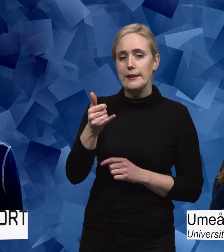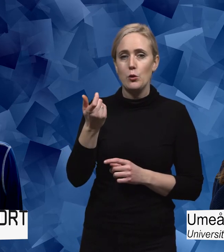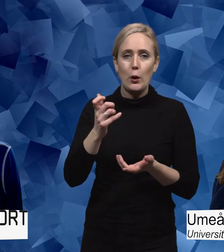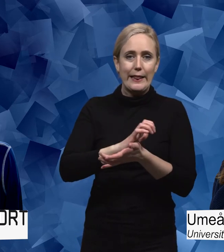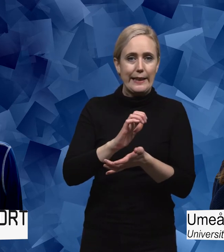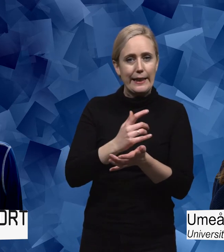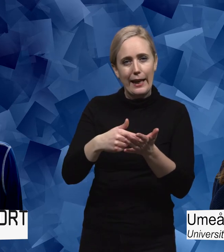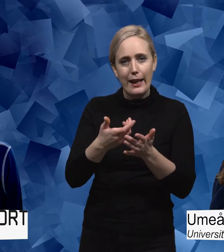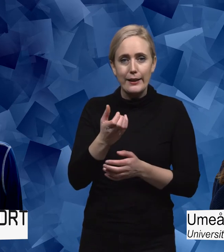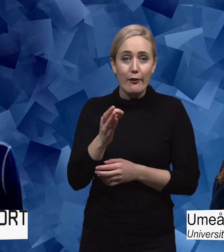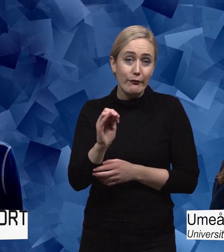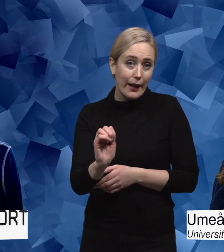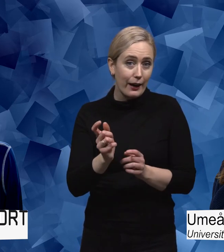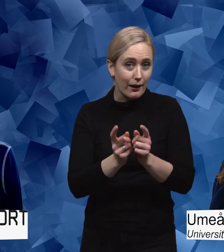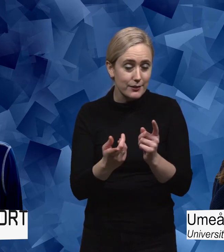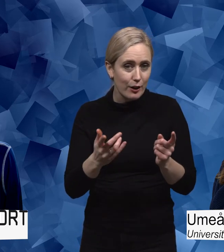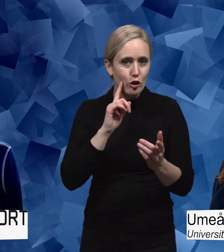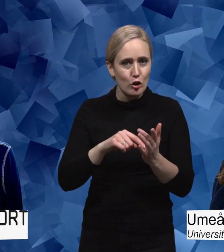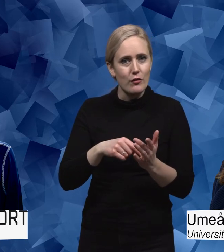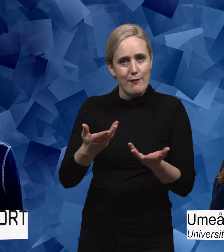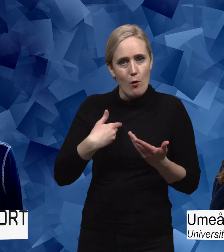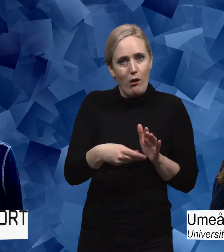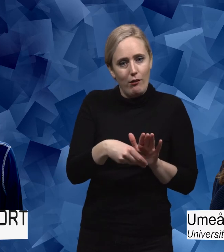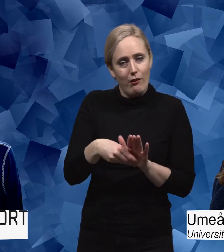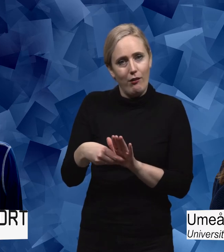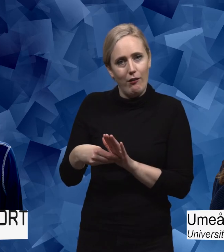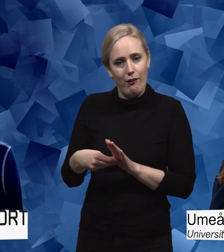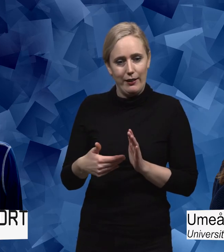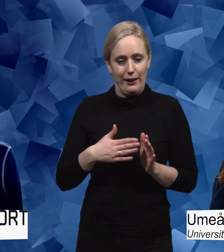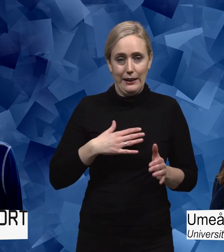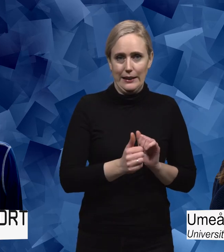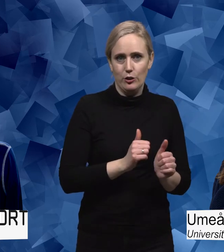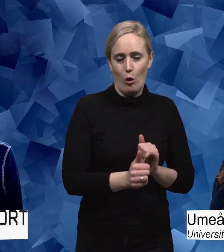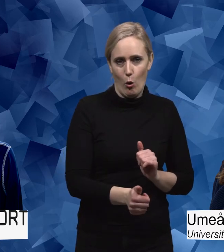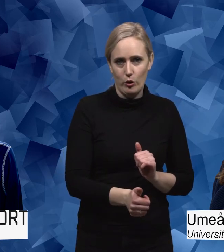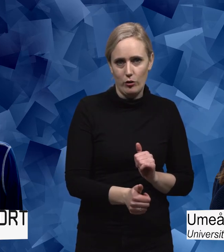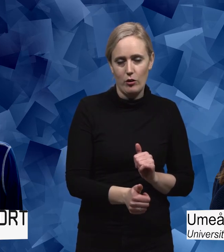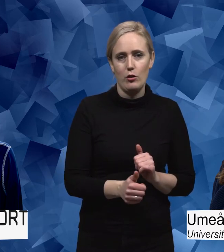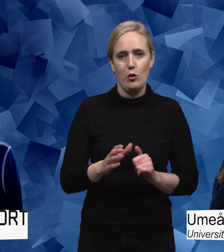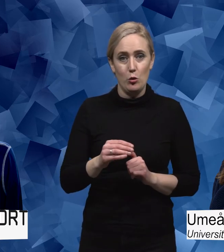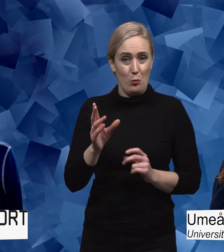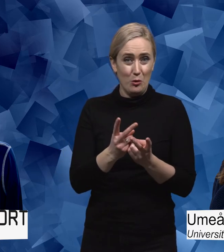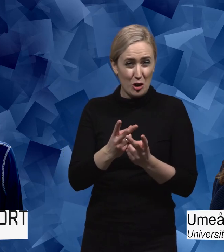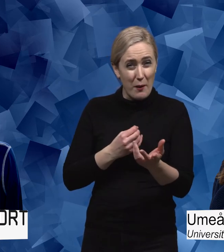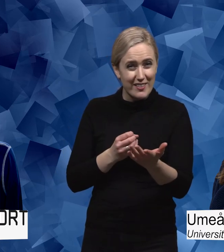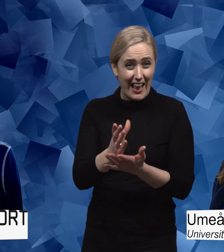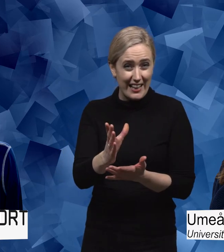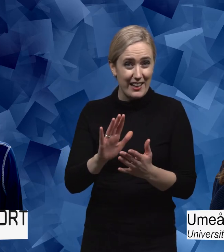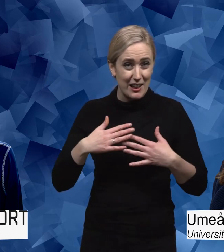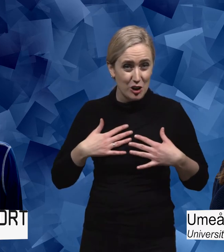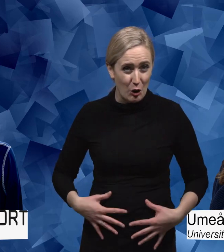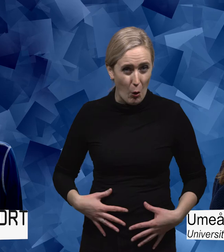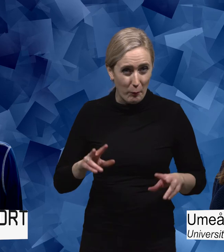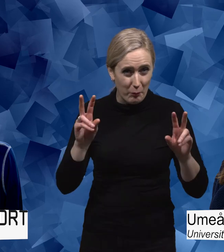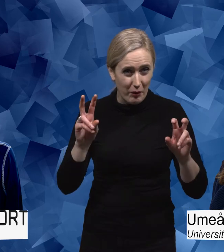några andra sådana tidningar för att kunna finansiera sitt idrottande. Det som Jorid Havden också gav exempel på att man säljer sin kropp. Det